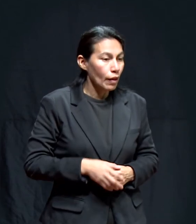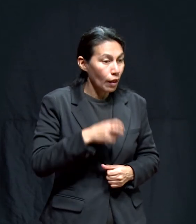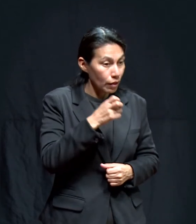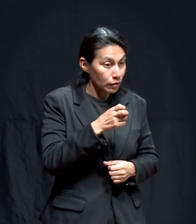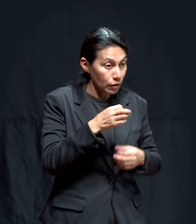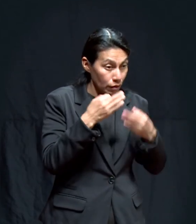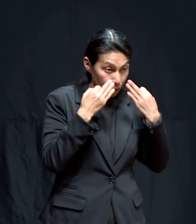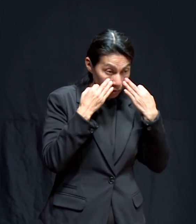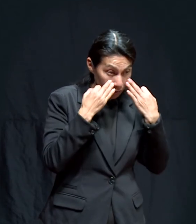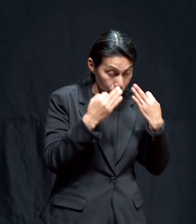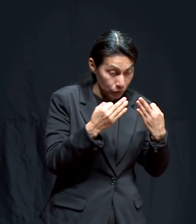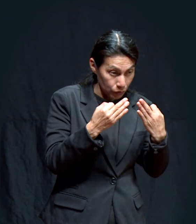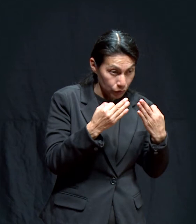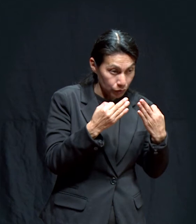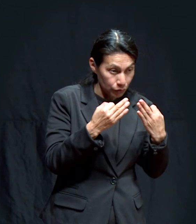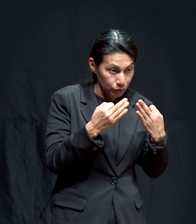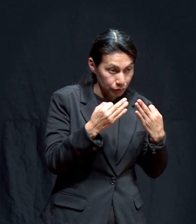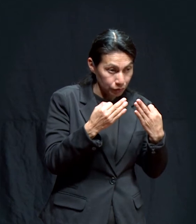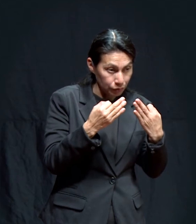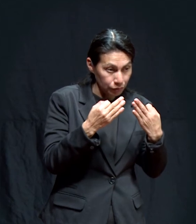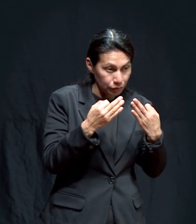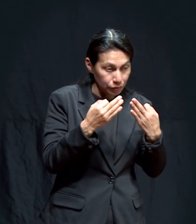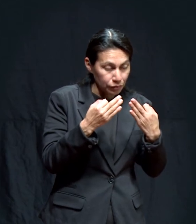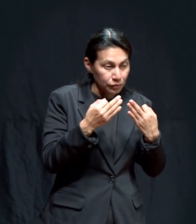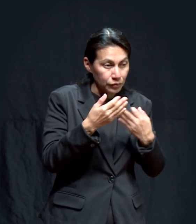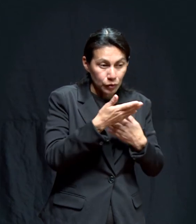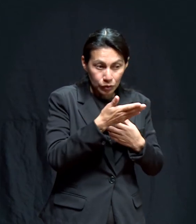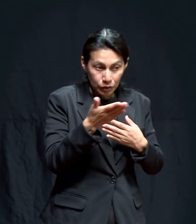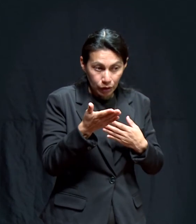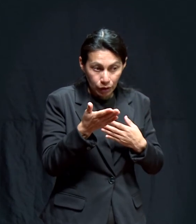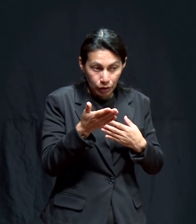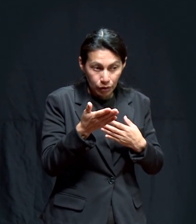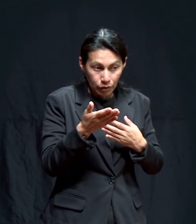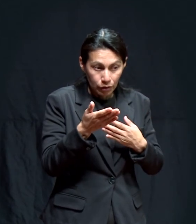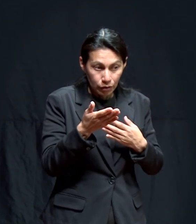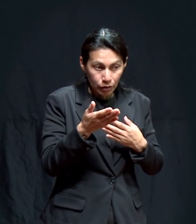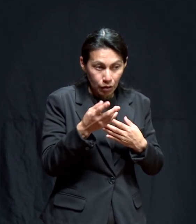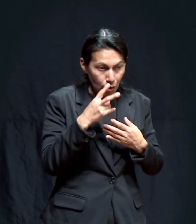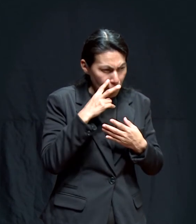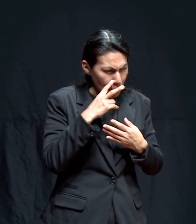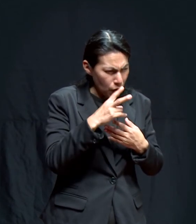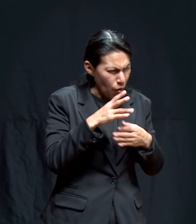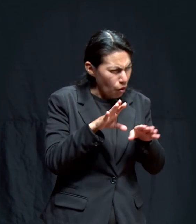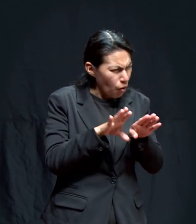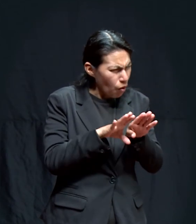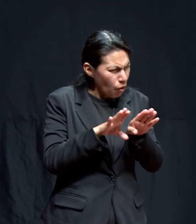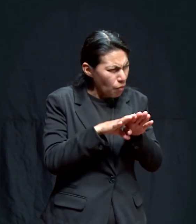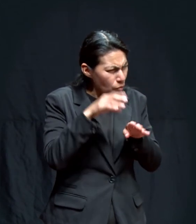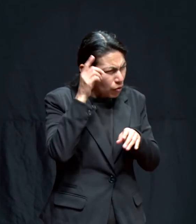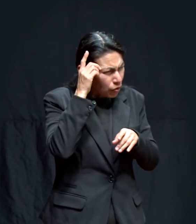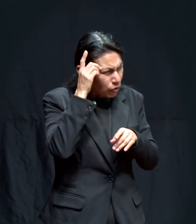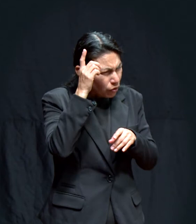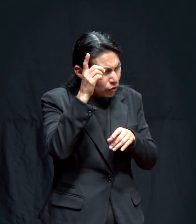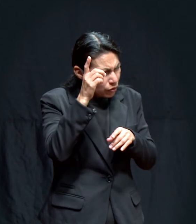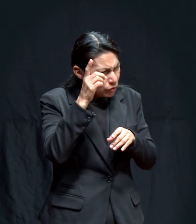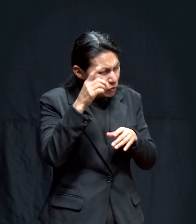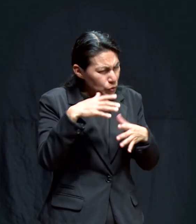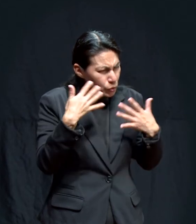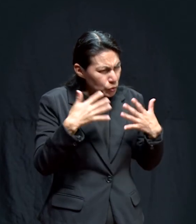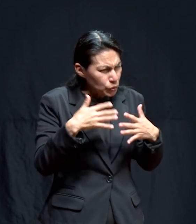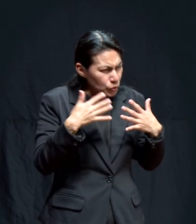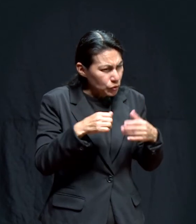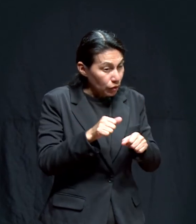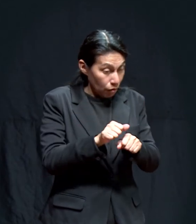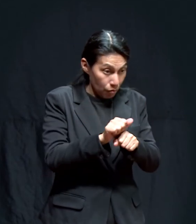Este testimonio lleva hasta ahora cuando en medio de la pandemia usted vio la manifestación gloriosa de